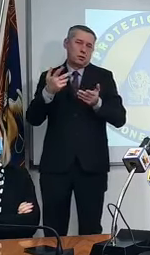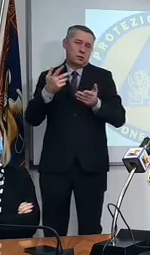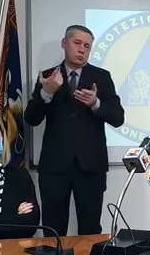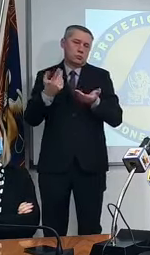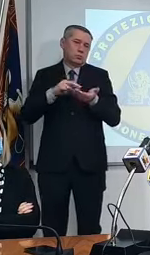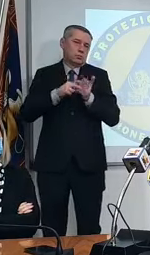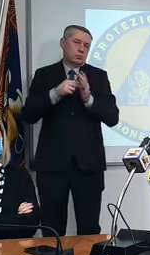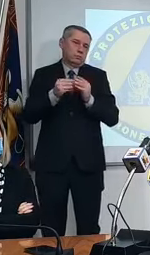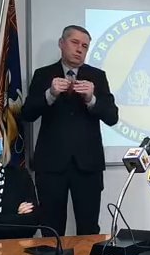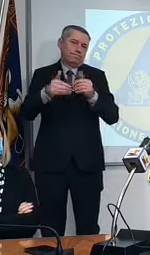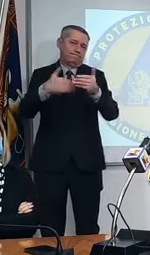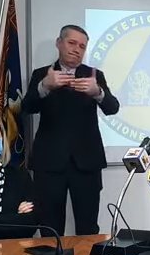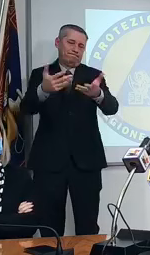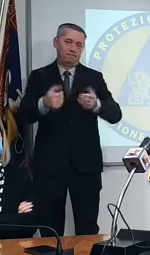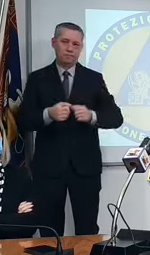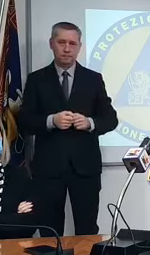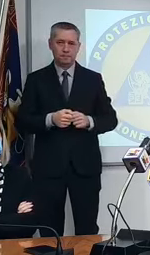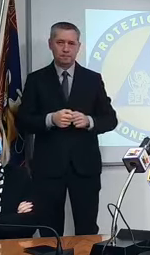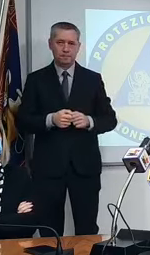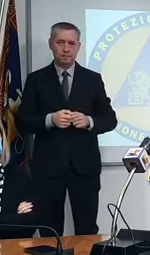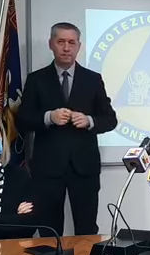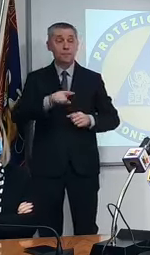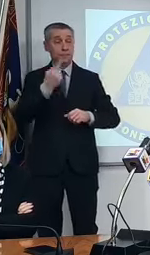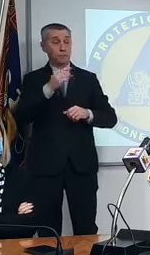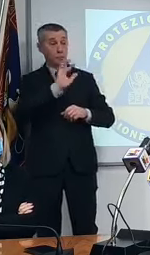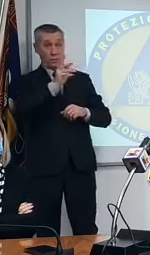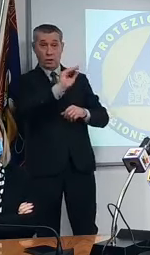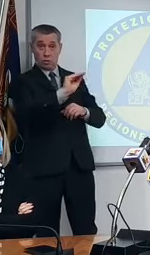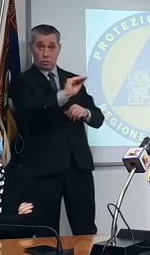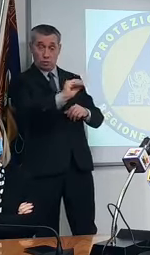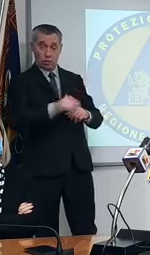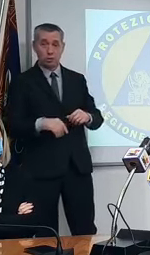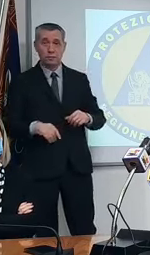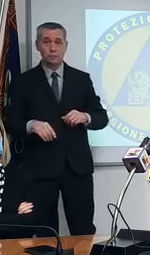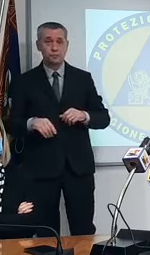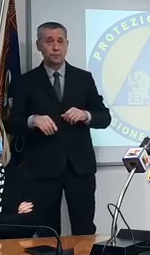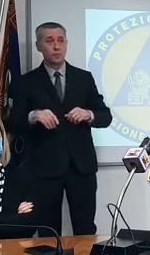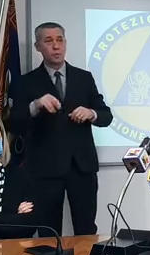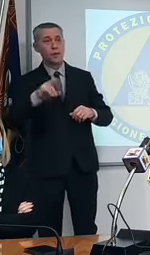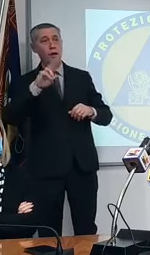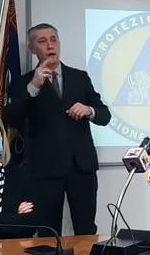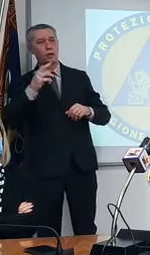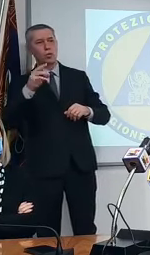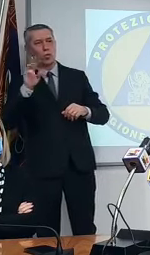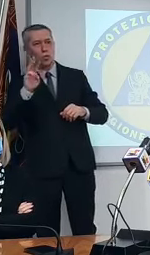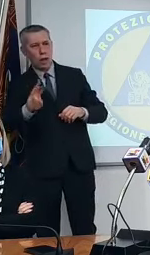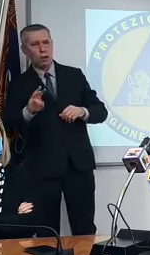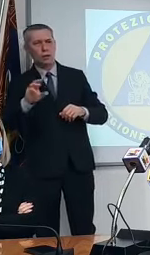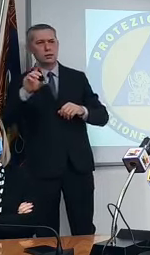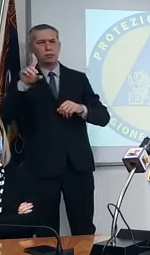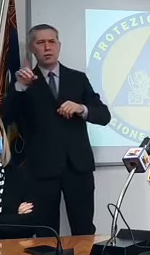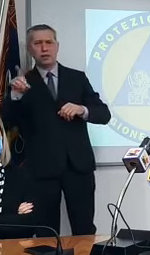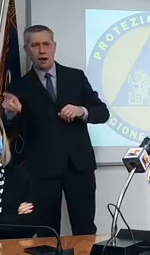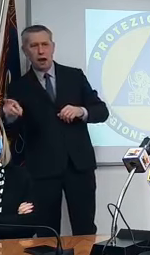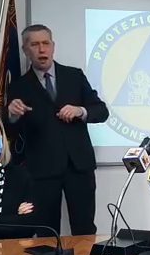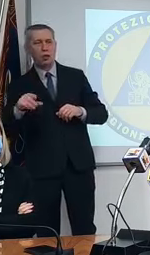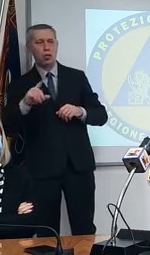e Renzan poi Moscati Petteno Giacomuzzo Radio Wellness ho capito bene e Pittarello